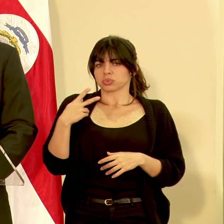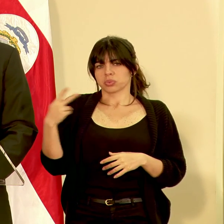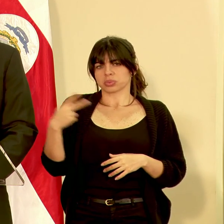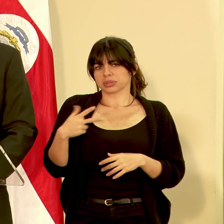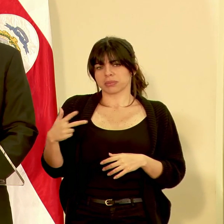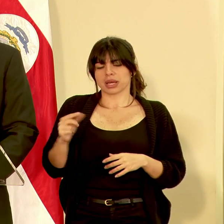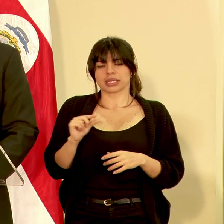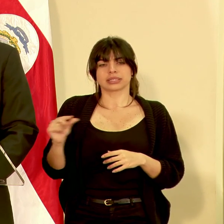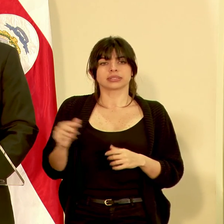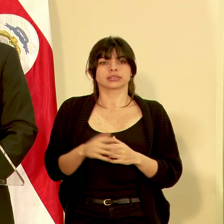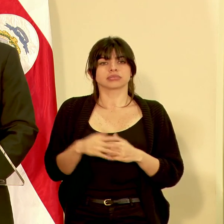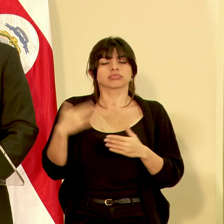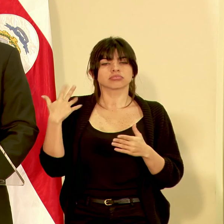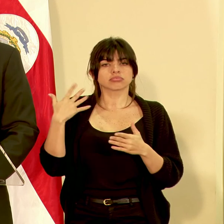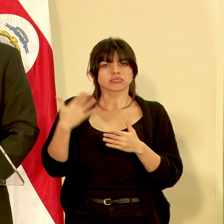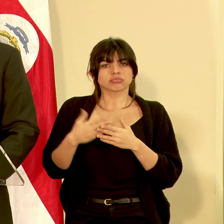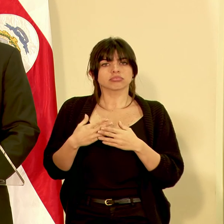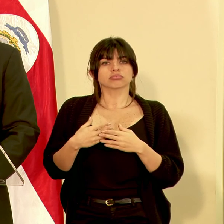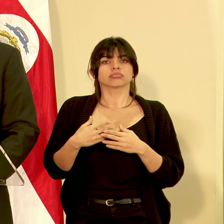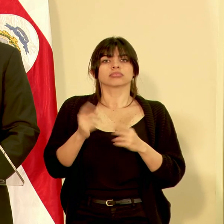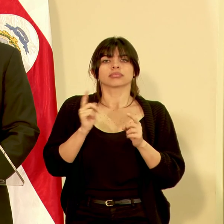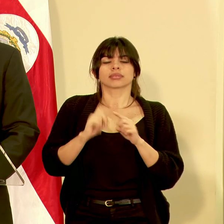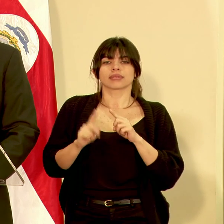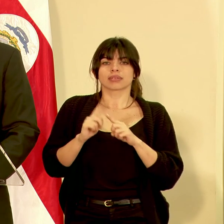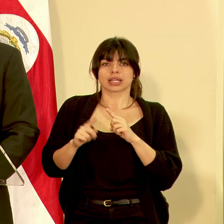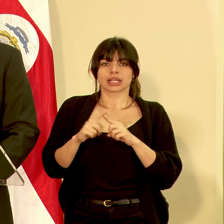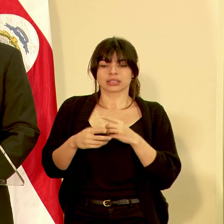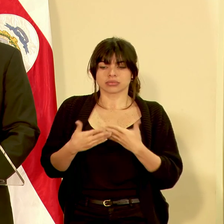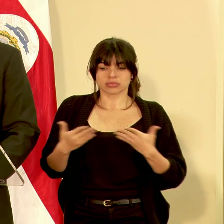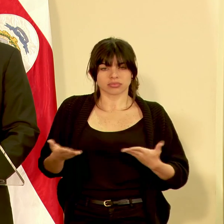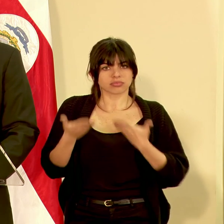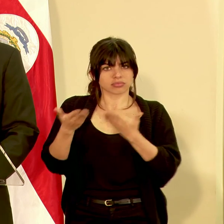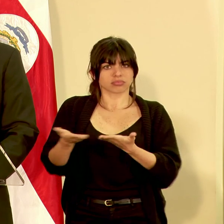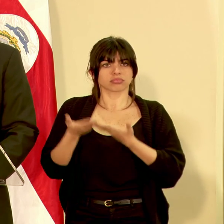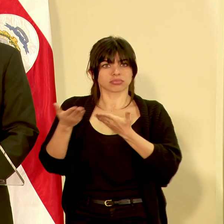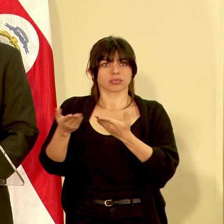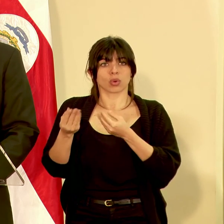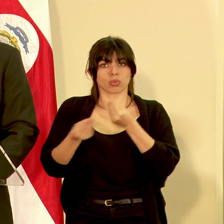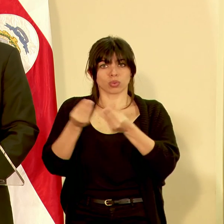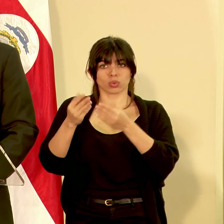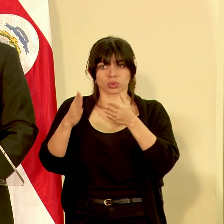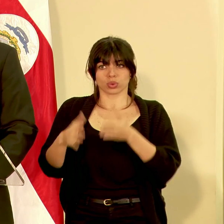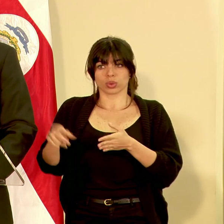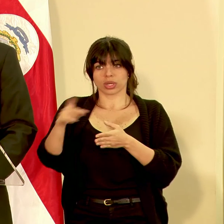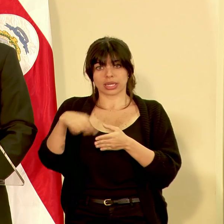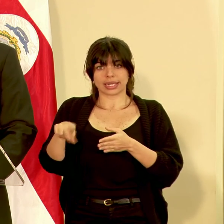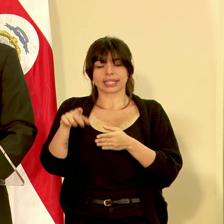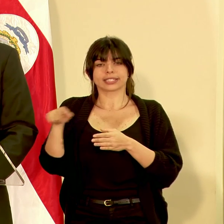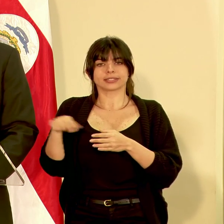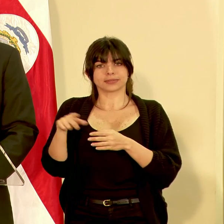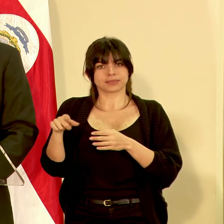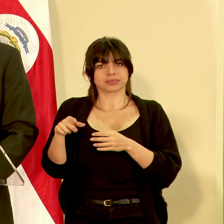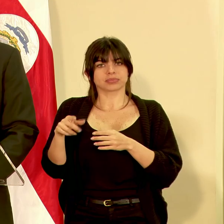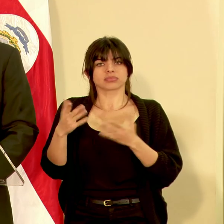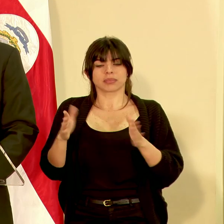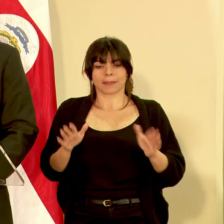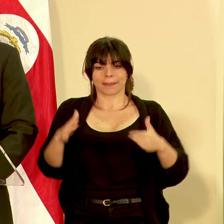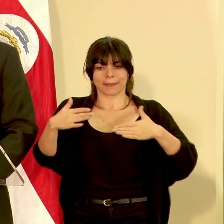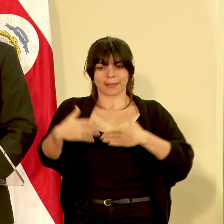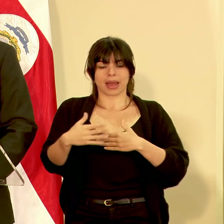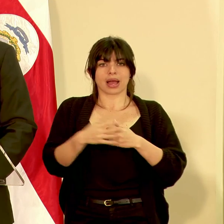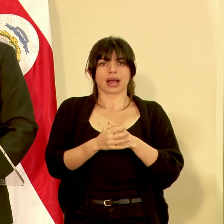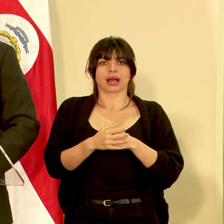semanas se ha estado llevando una serie de suministros a los productores los cuales han consistido en pacas de heno